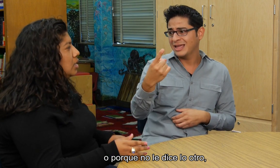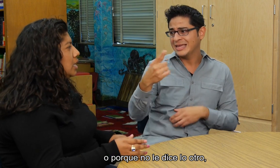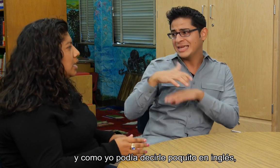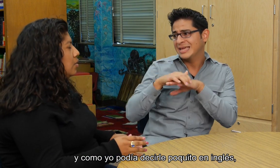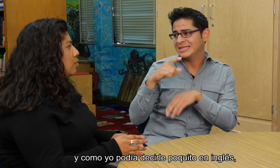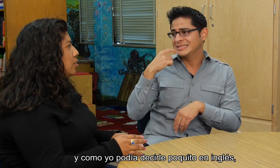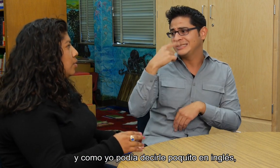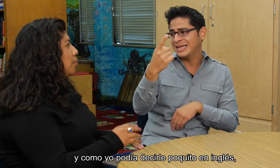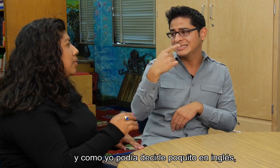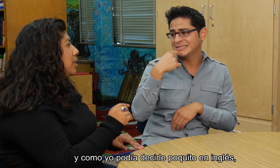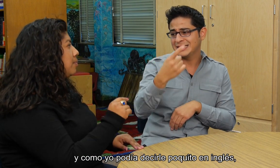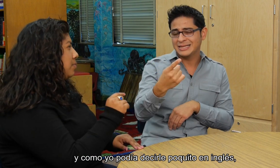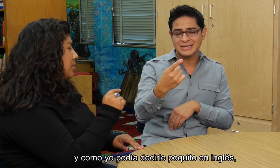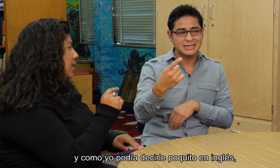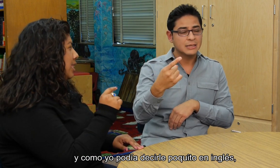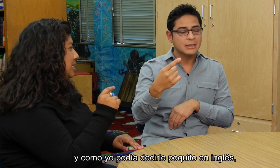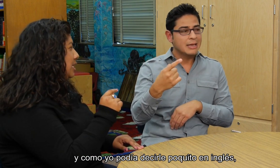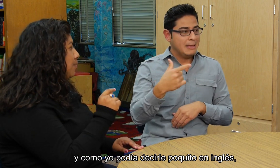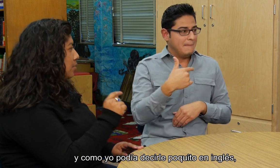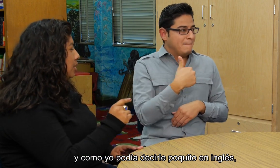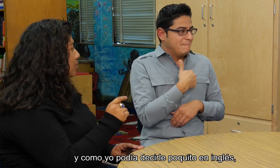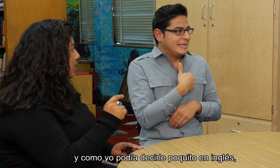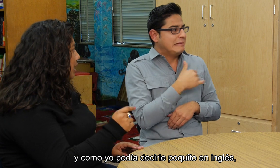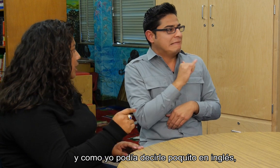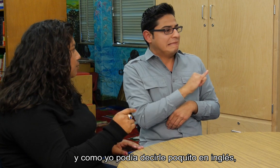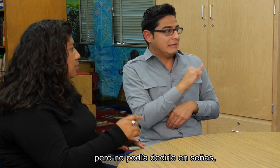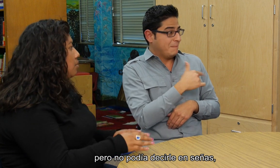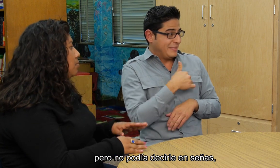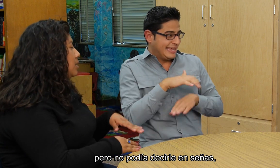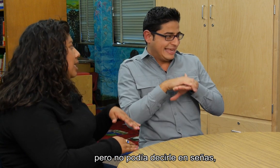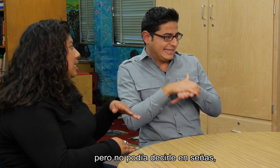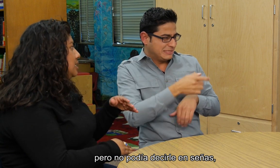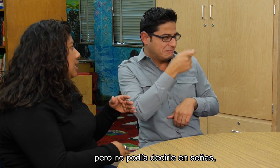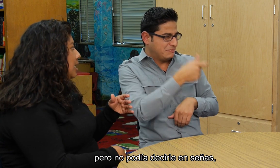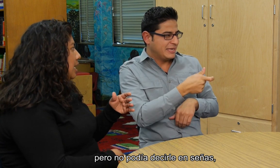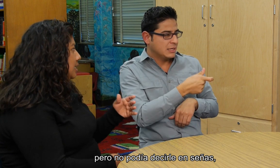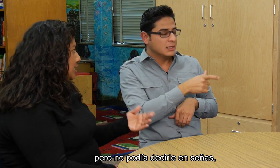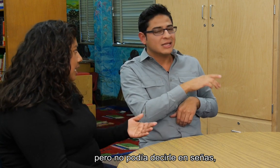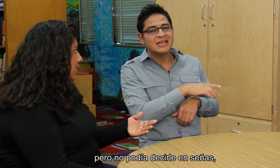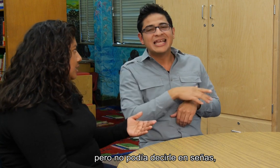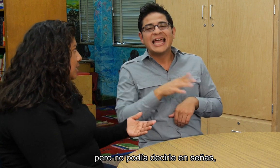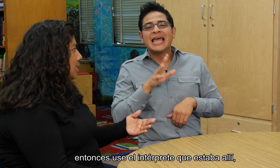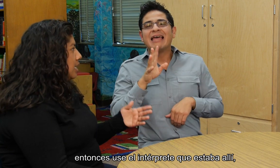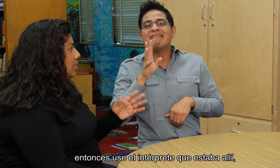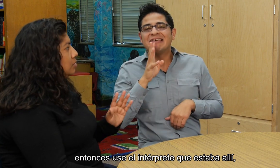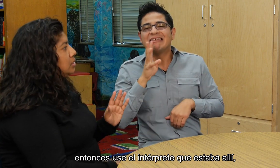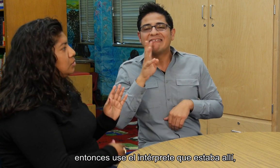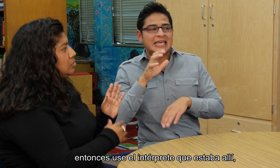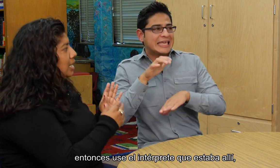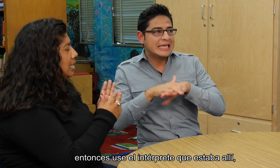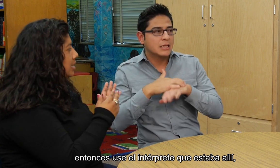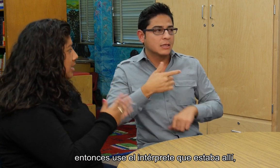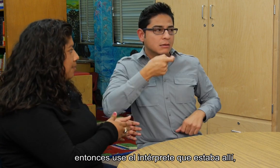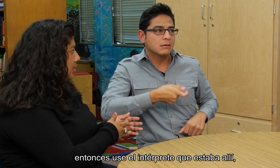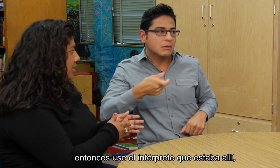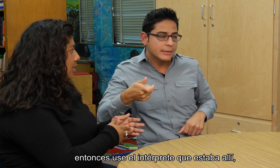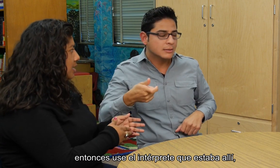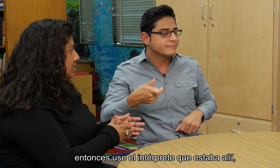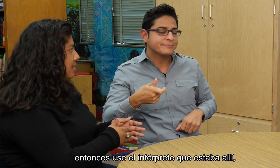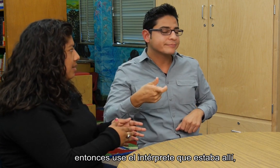Y, como yo, pues, podía decirle poquito en inglés, pero no podía decirle enseñas. Entonces, usé el intérprete, que estaba